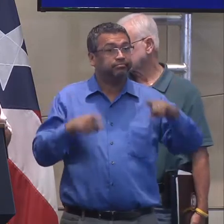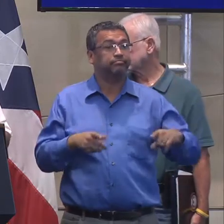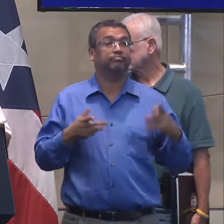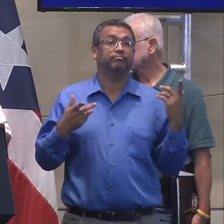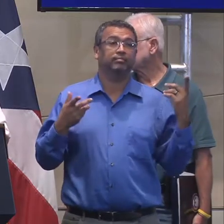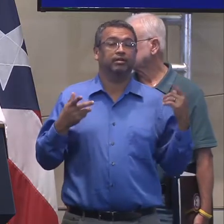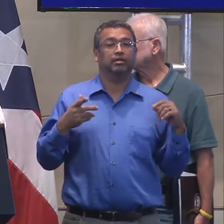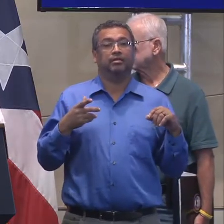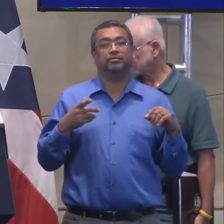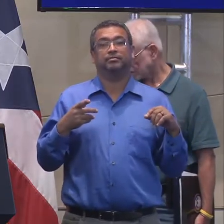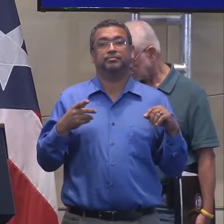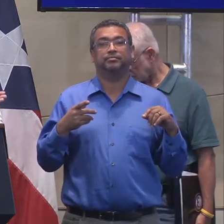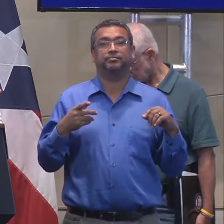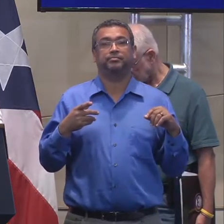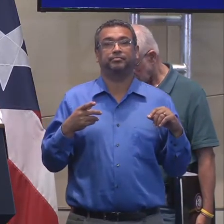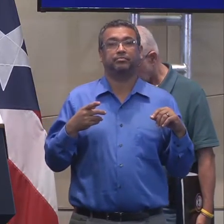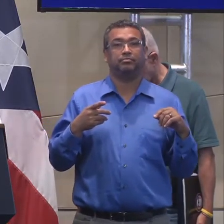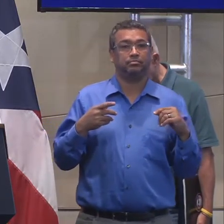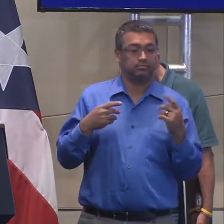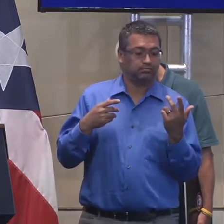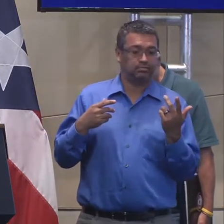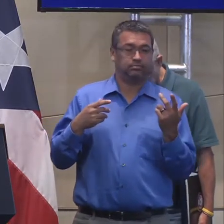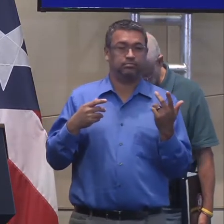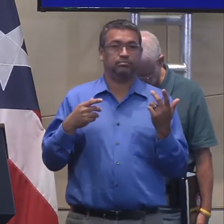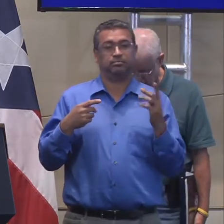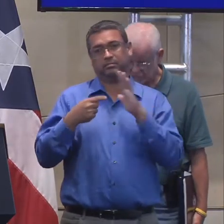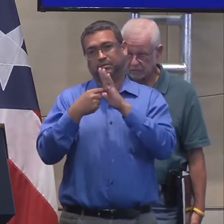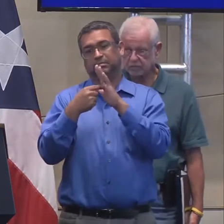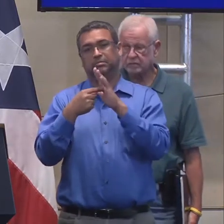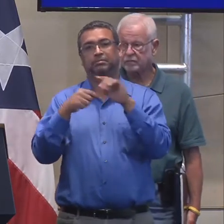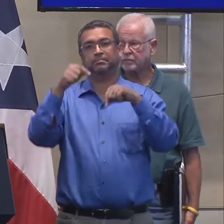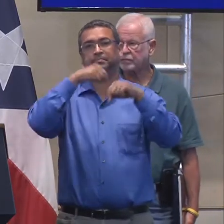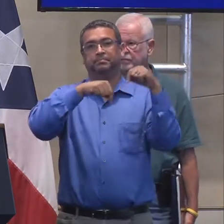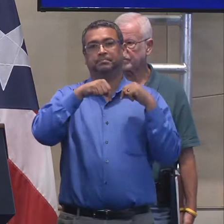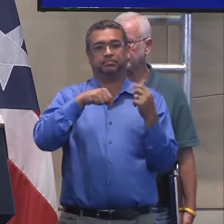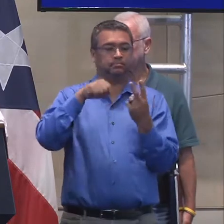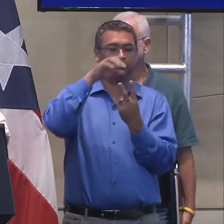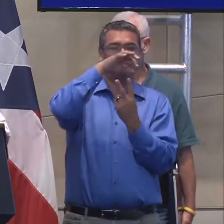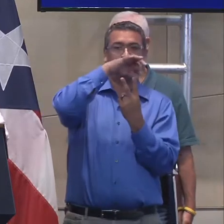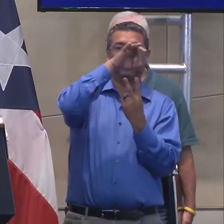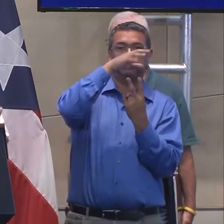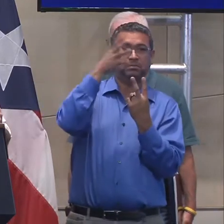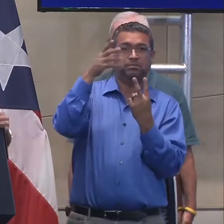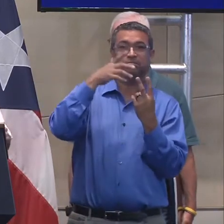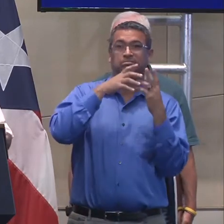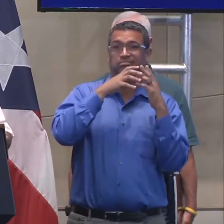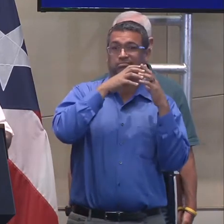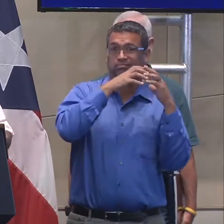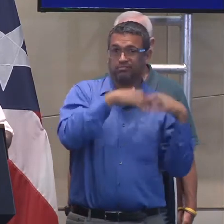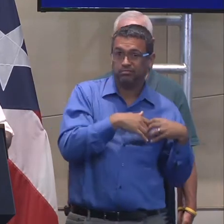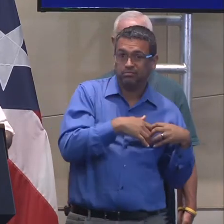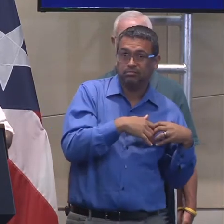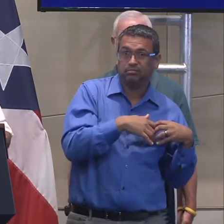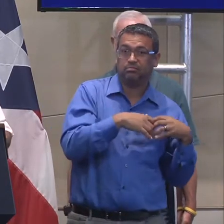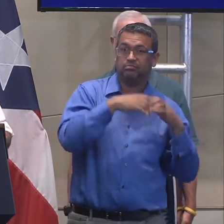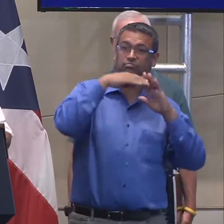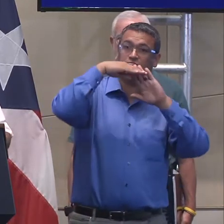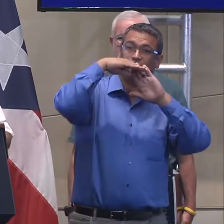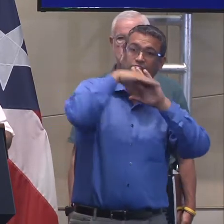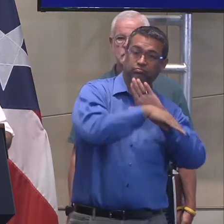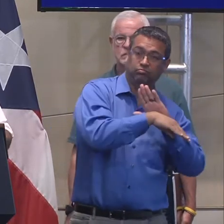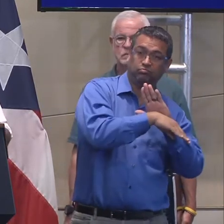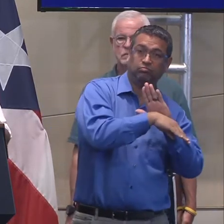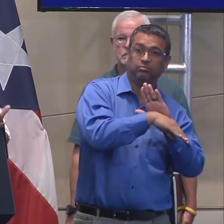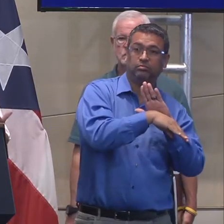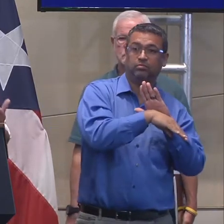en vez de tener, ¿verdad? Teníamos las opciones de o que esto colapsara a algo, ¿verdad? Esto